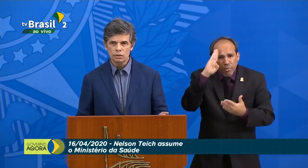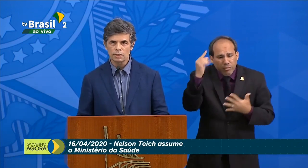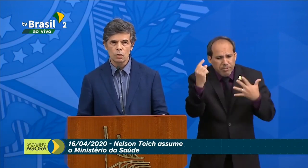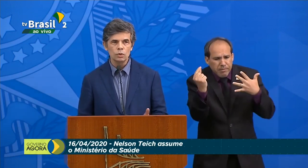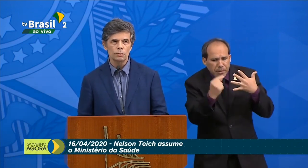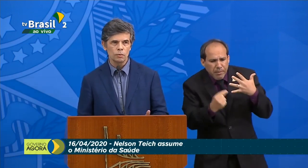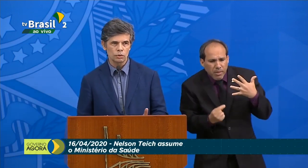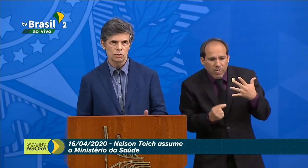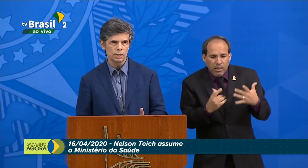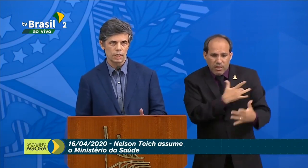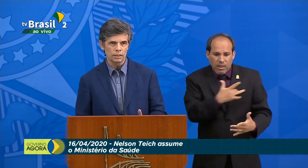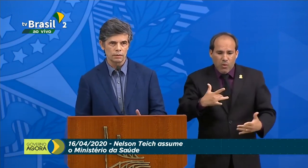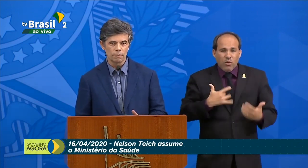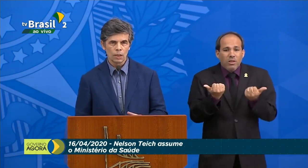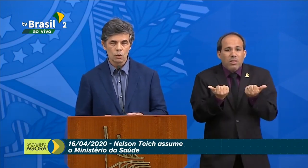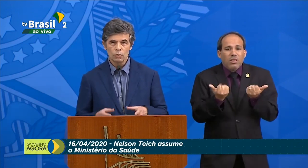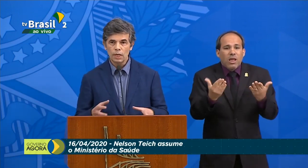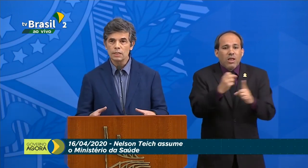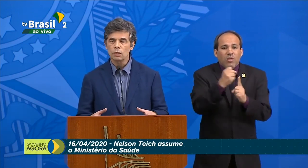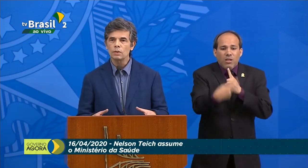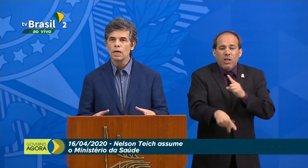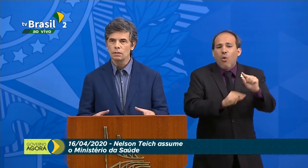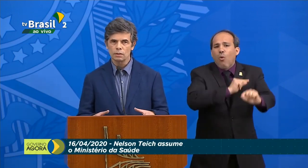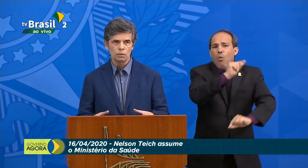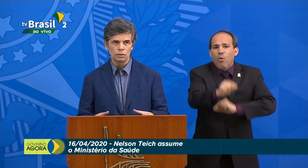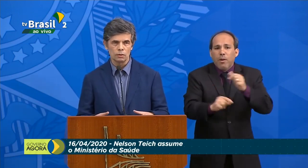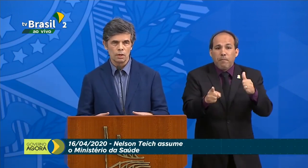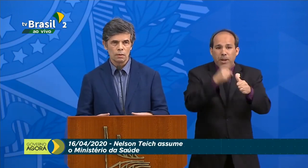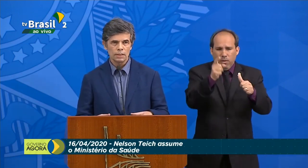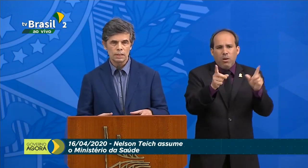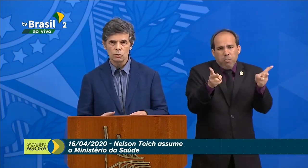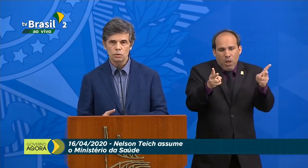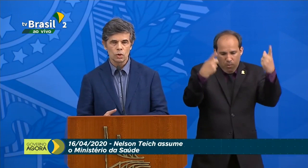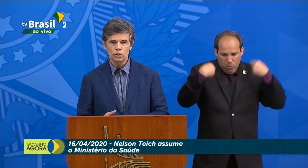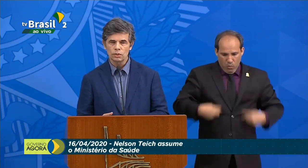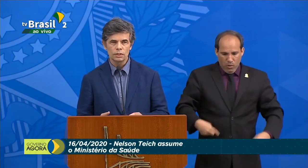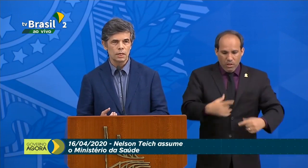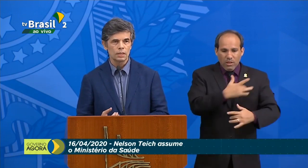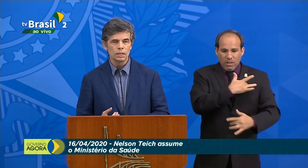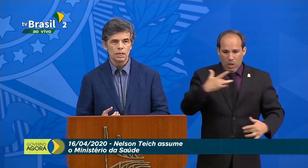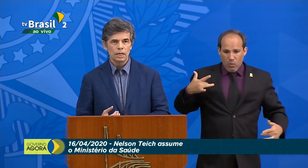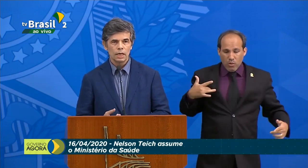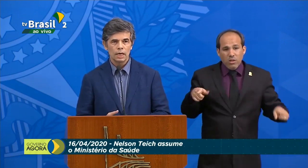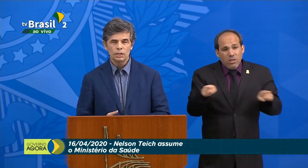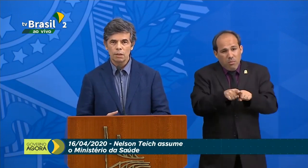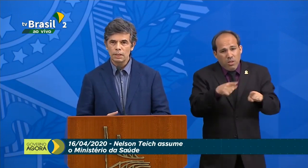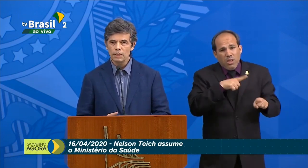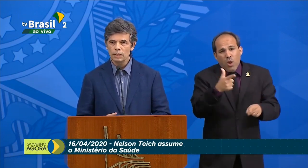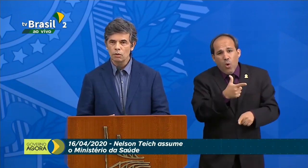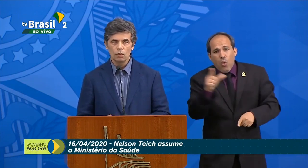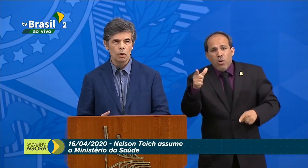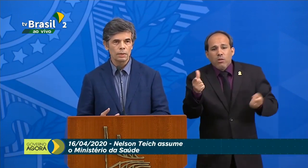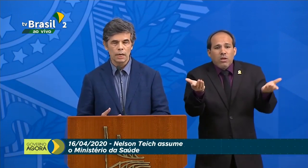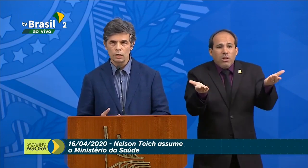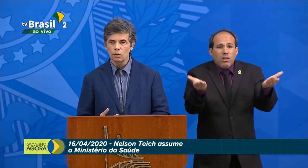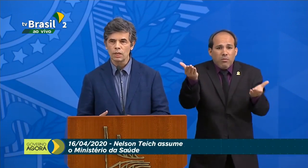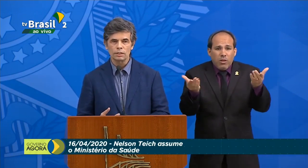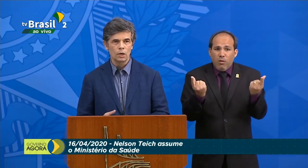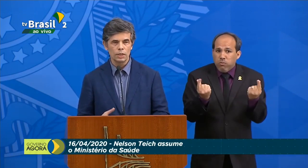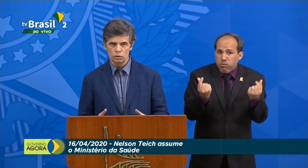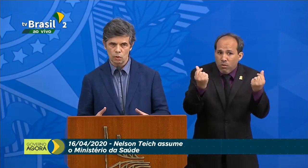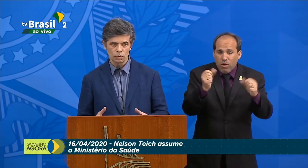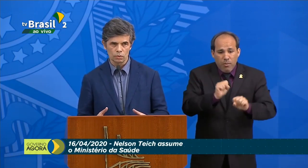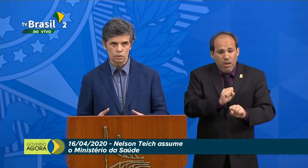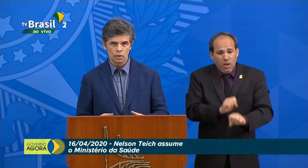O que é que traz saúde para uma sociedade? Um deles é cuidado em saúde, mas os outros você tem estabilidade econômica,